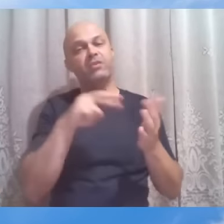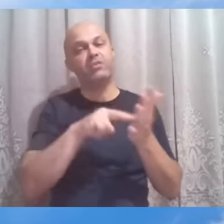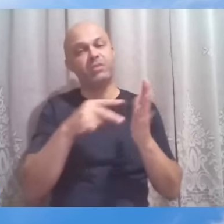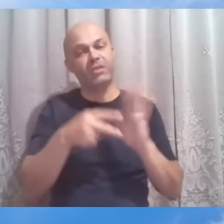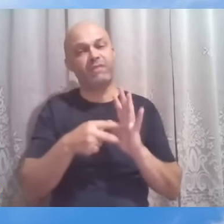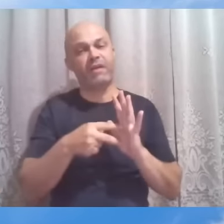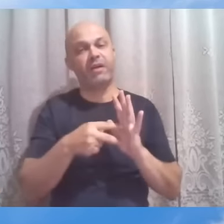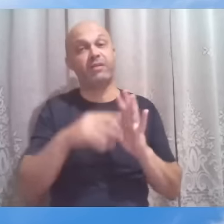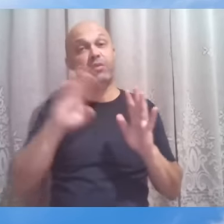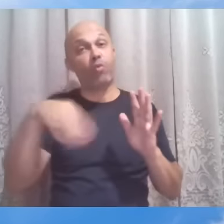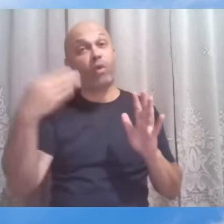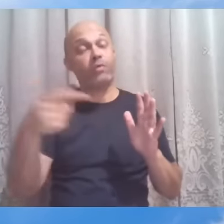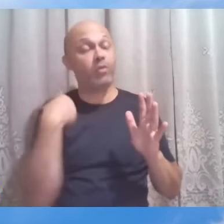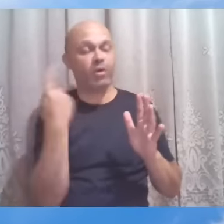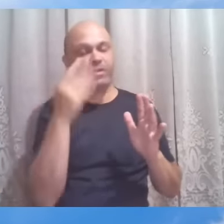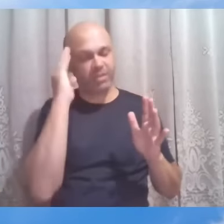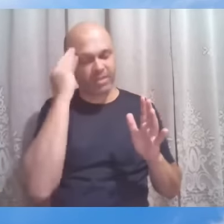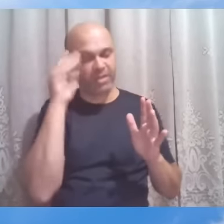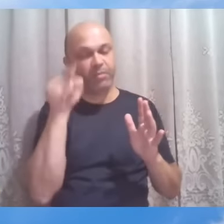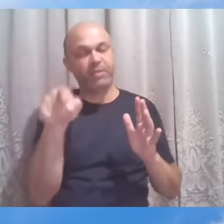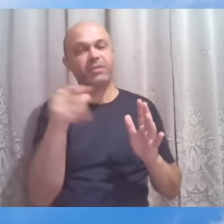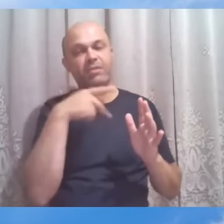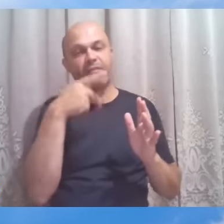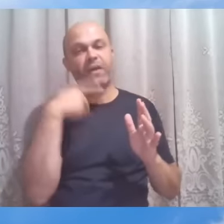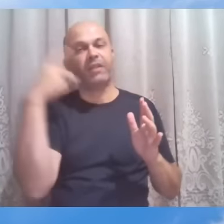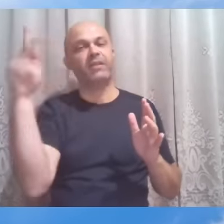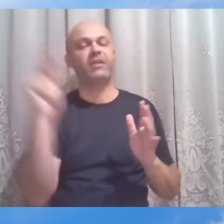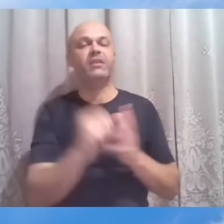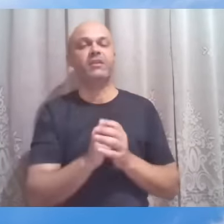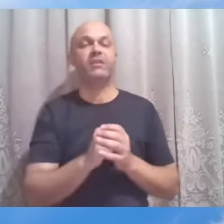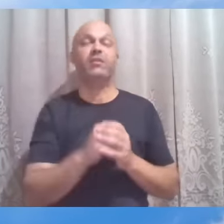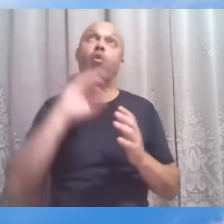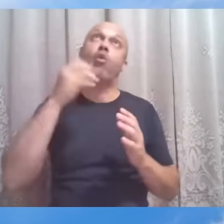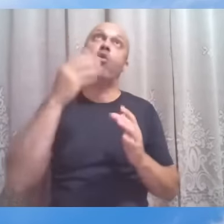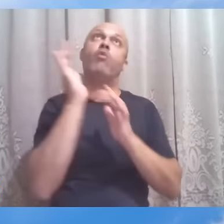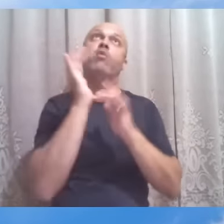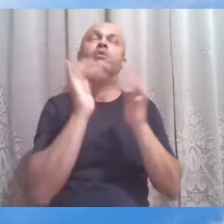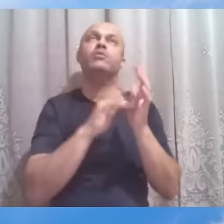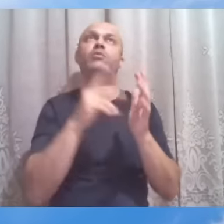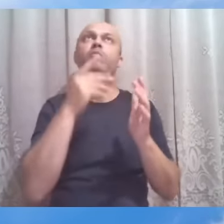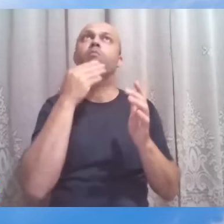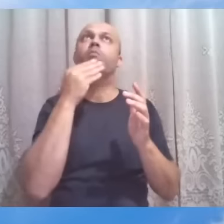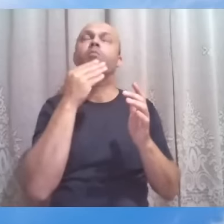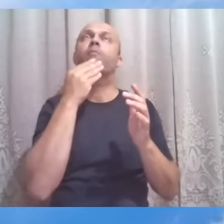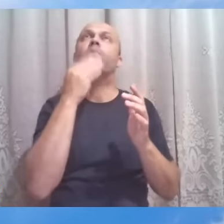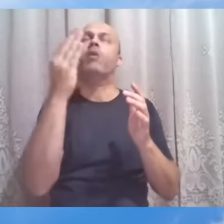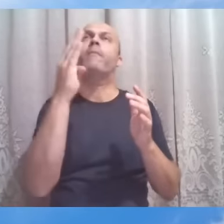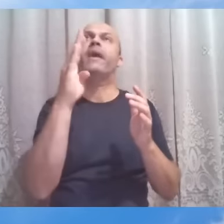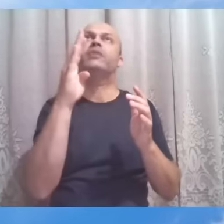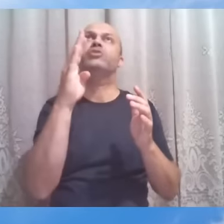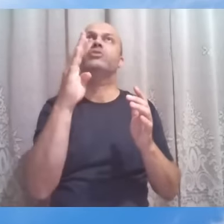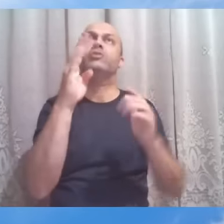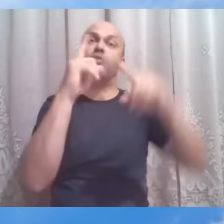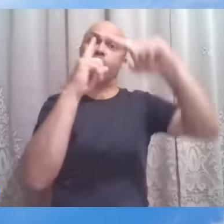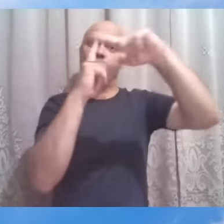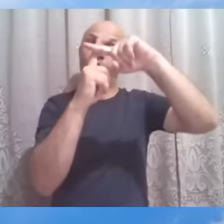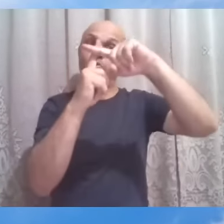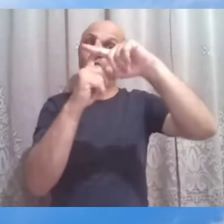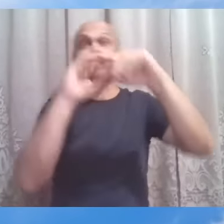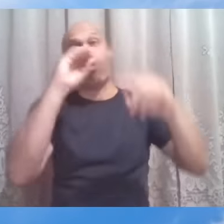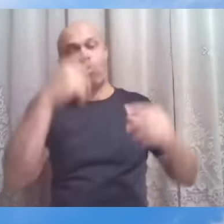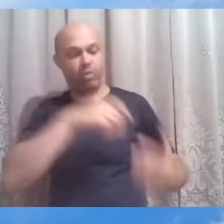fala. Ou o mestre, quando promete a cruz e a espada, não somente a paz,